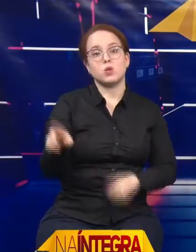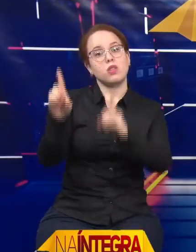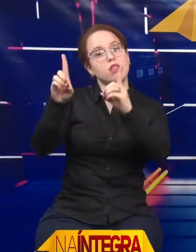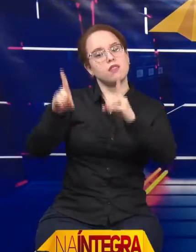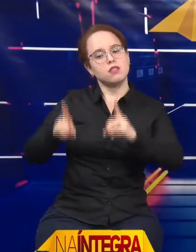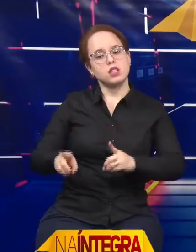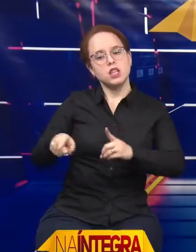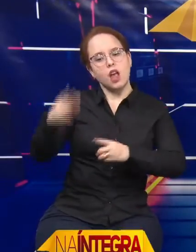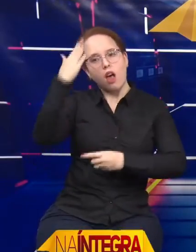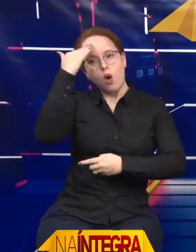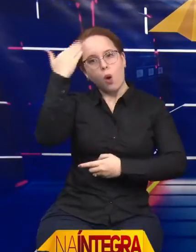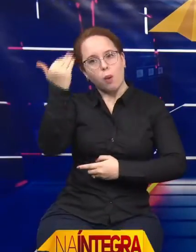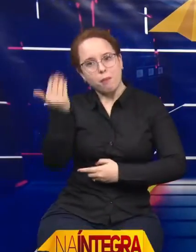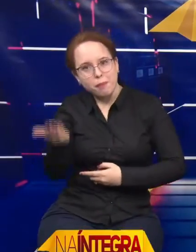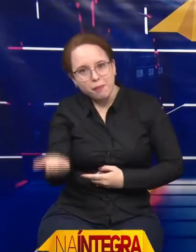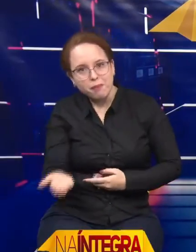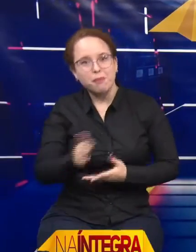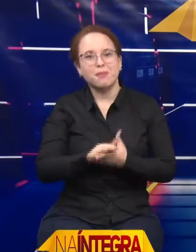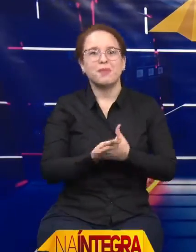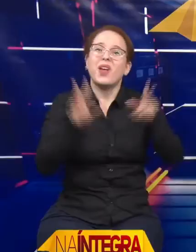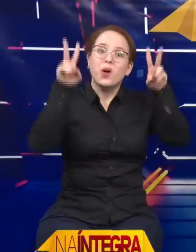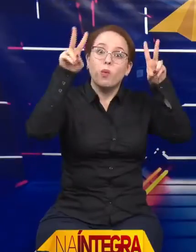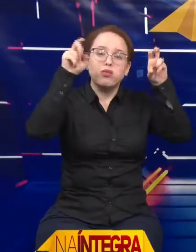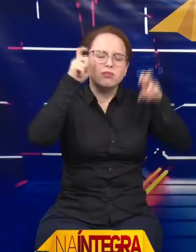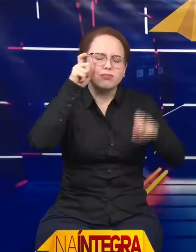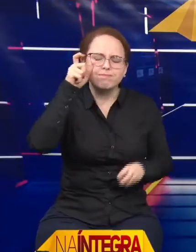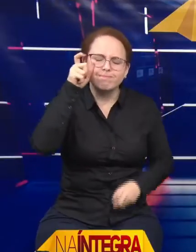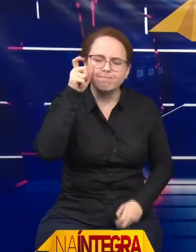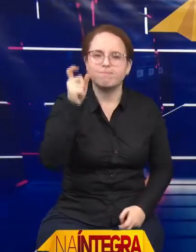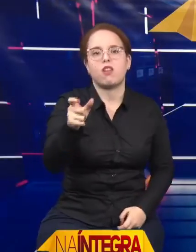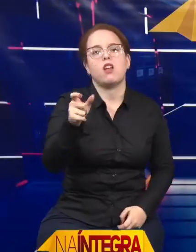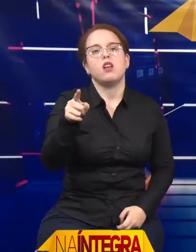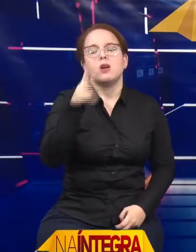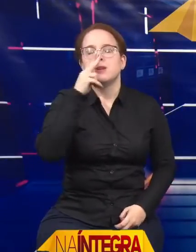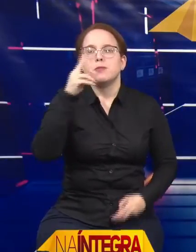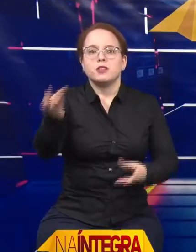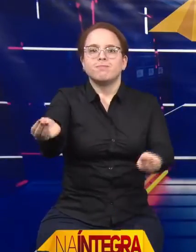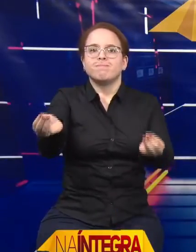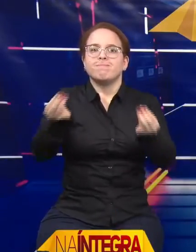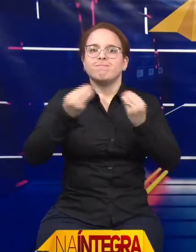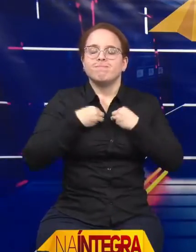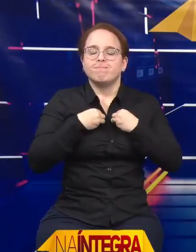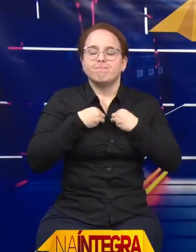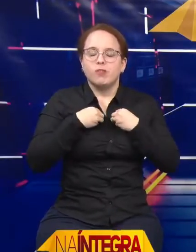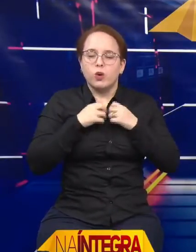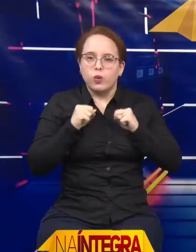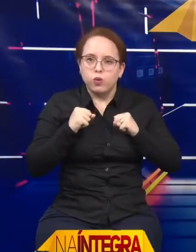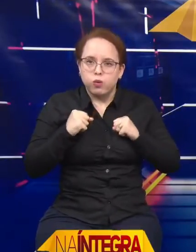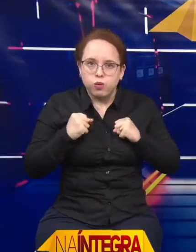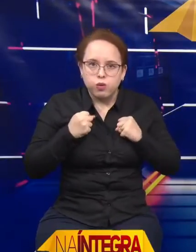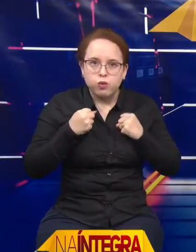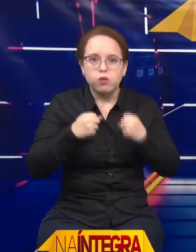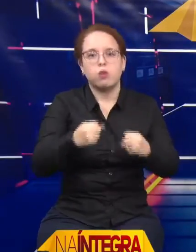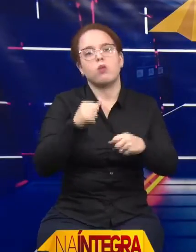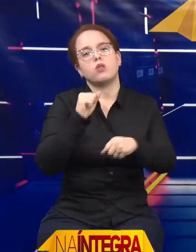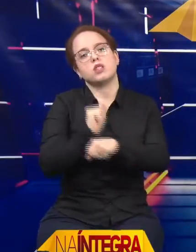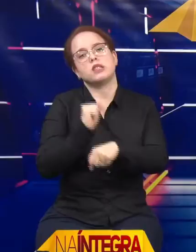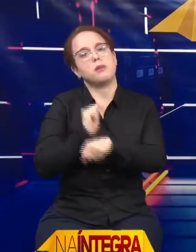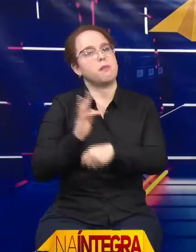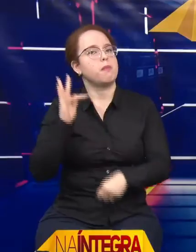interessante que veio trazer mais alento, mais força e mais esperança aos pais de pessoas